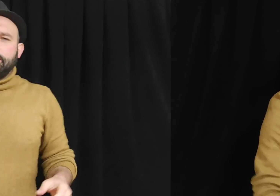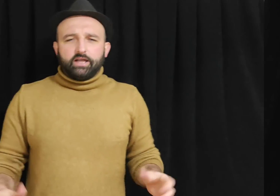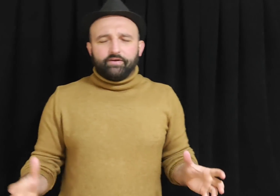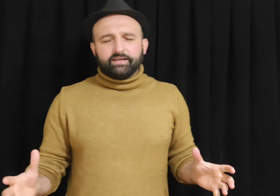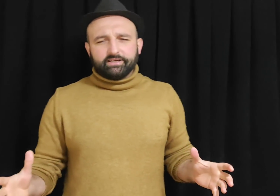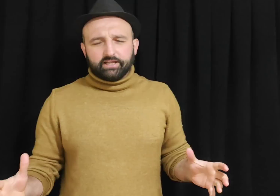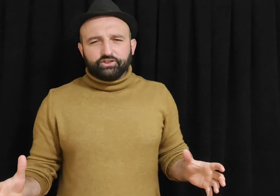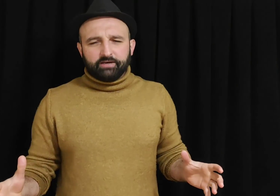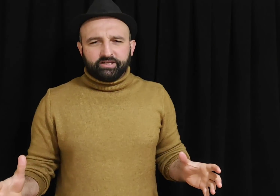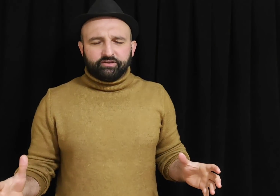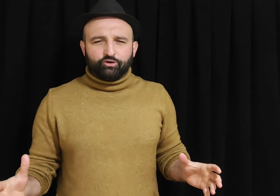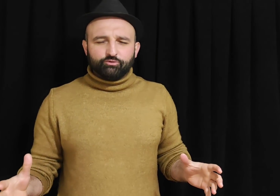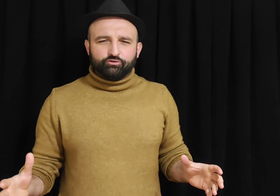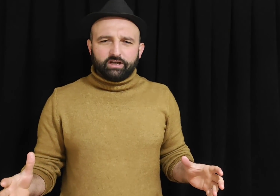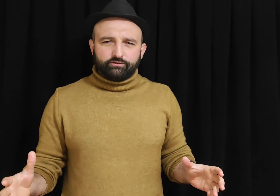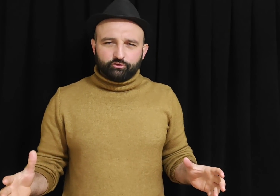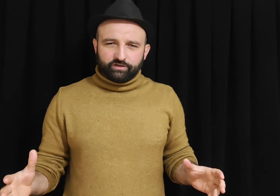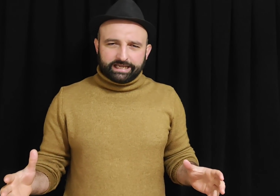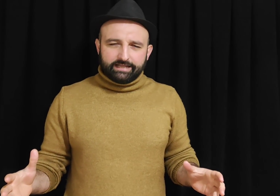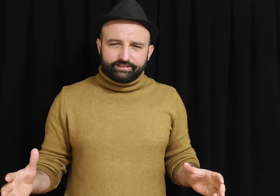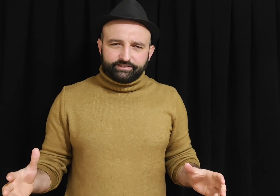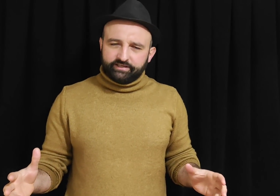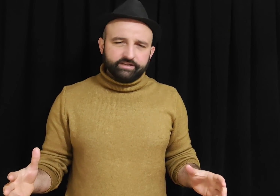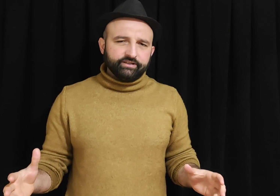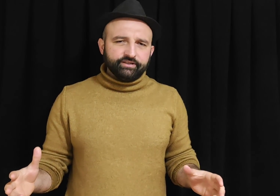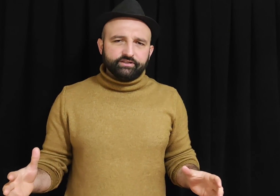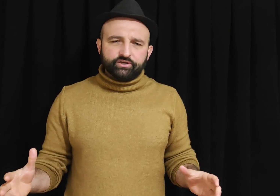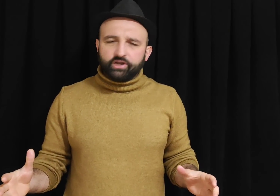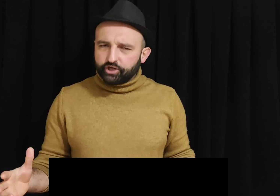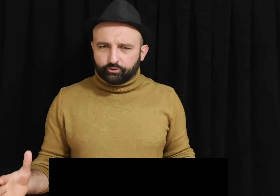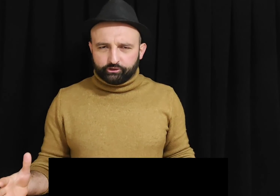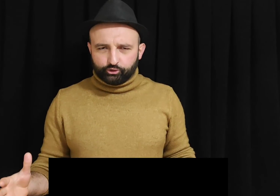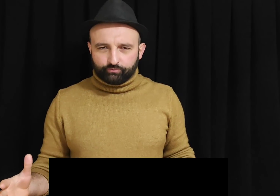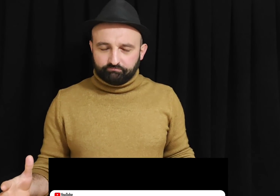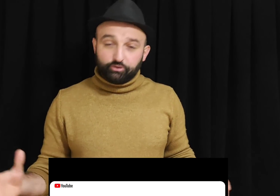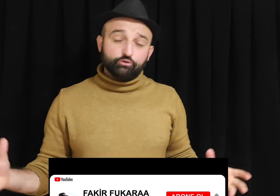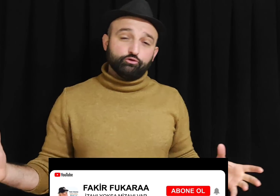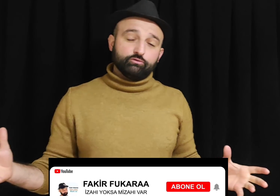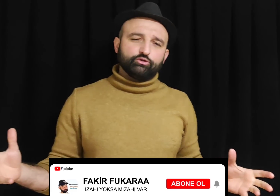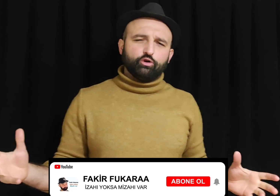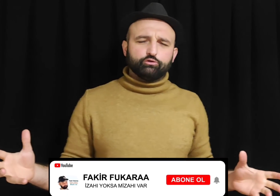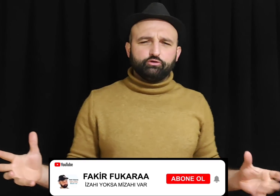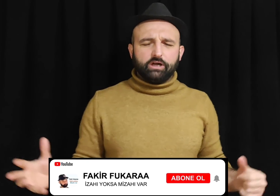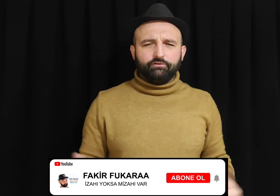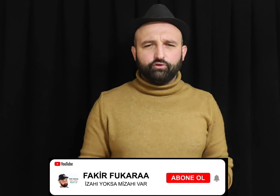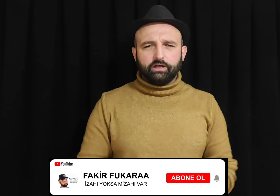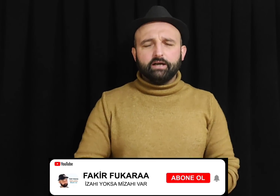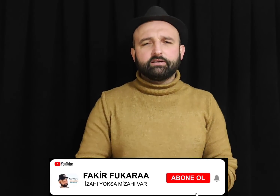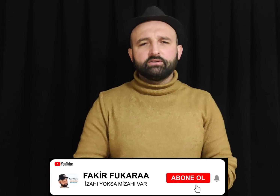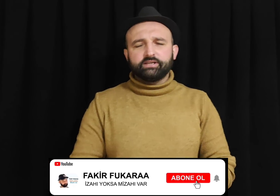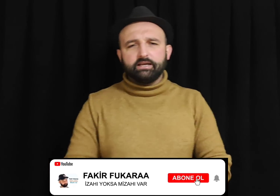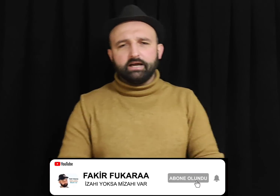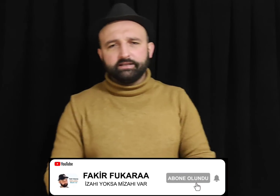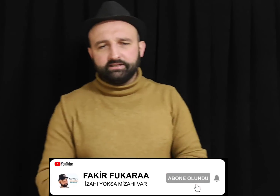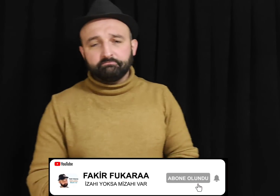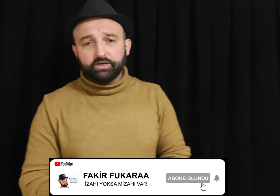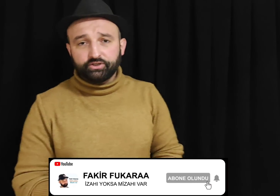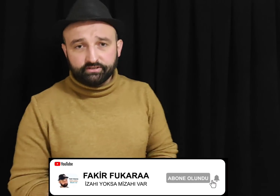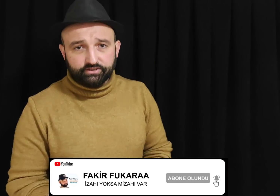Evet arkadaşlar bir videomuzun daha sonuna geldik. Dinlediğiniz için teşekkür ediyorum. Bir kusurumuz olduysa affola. Hakkınızı helal edin. Başınızı